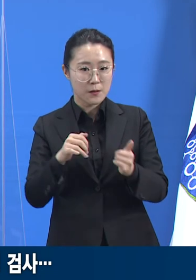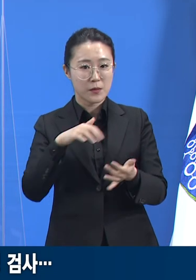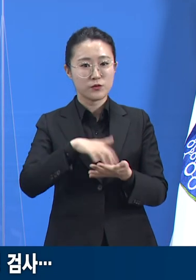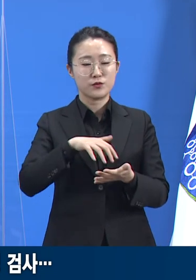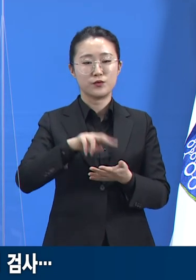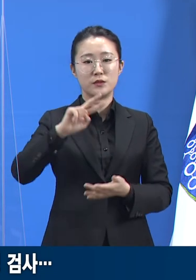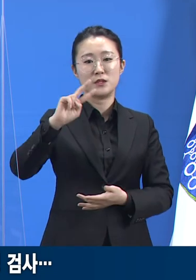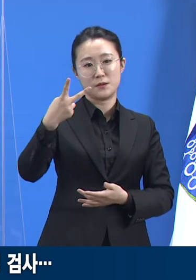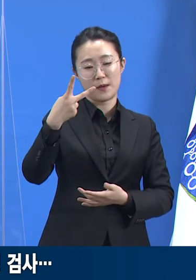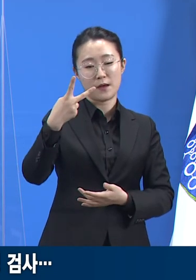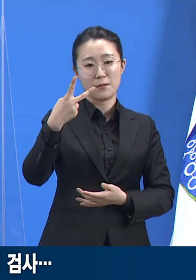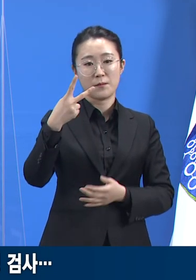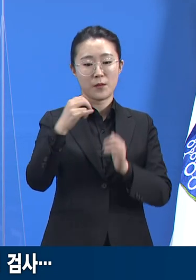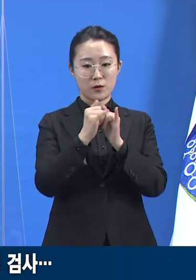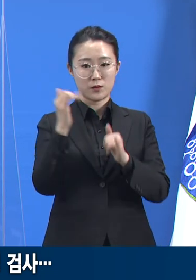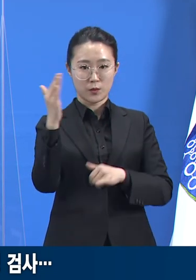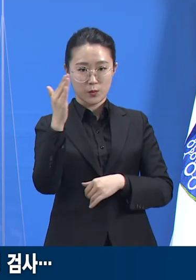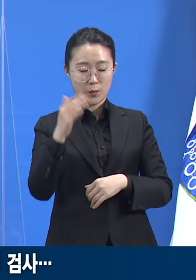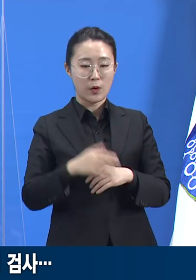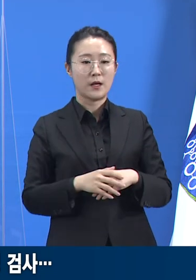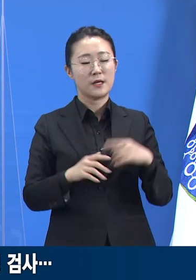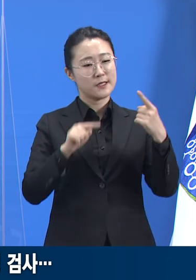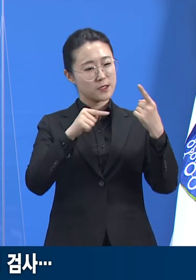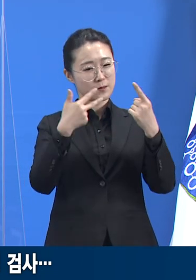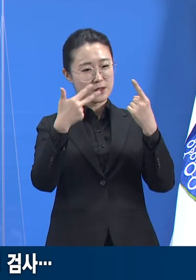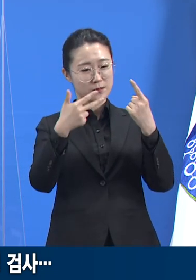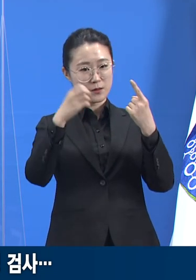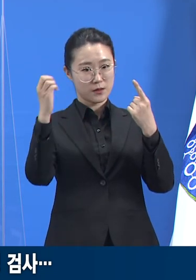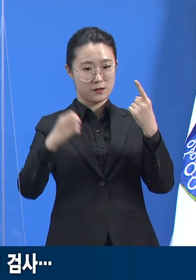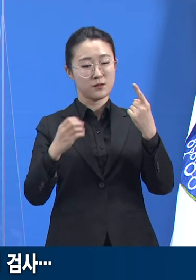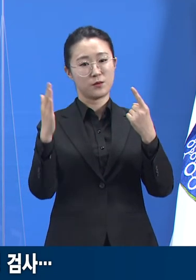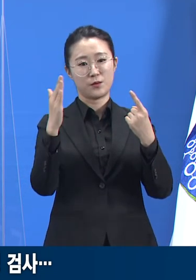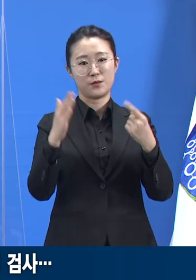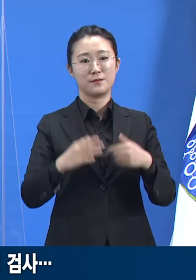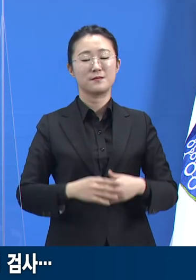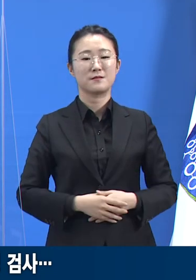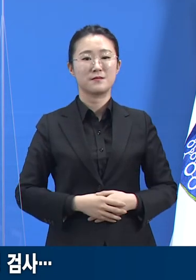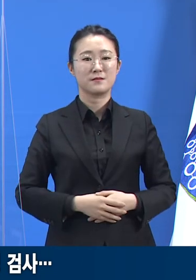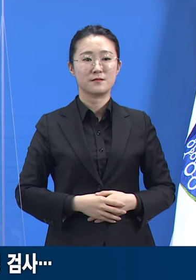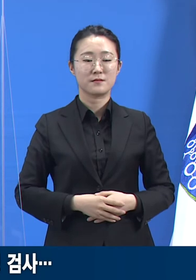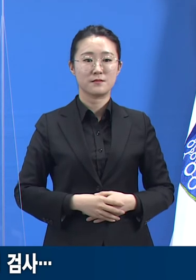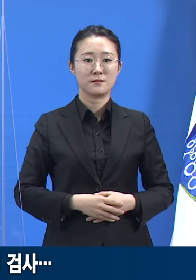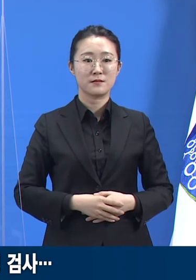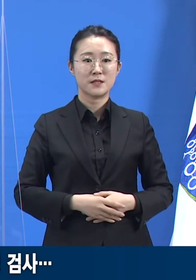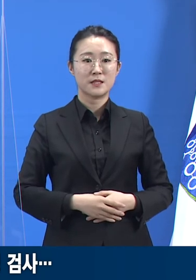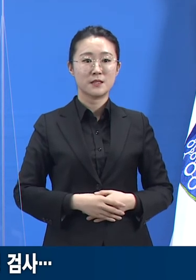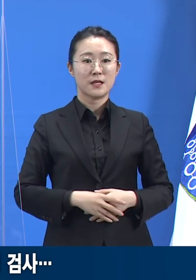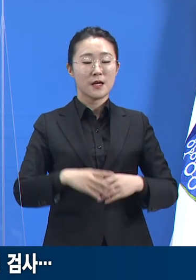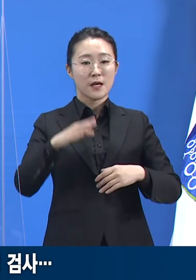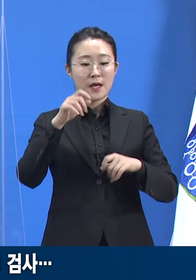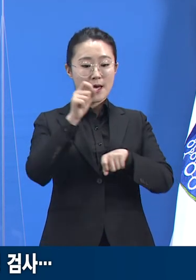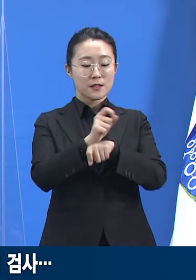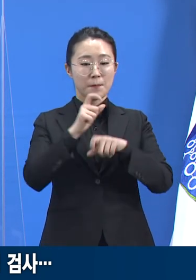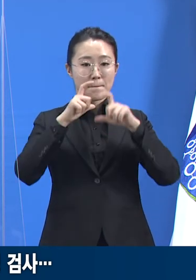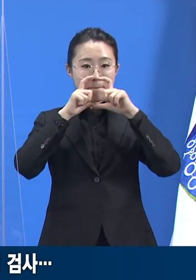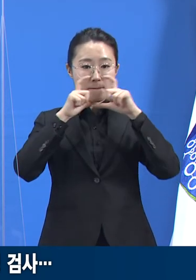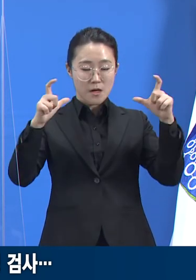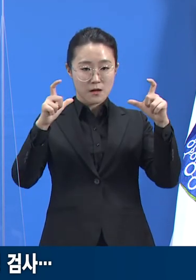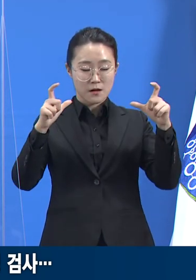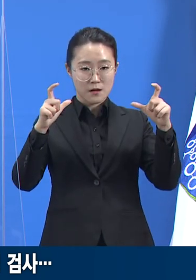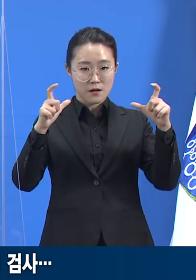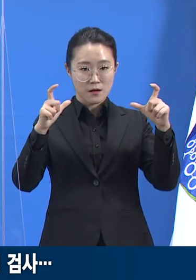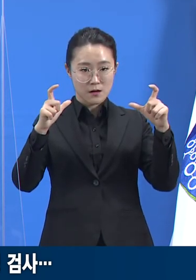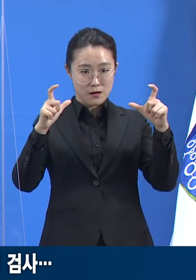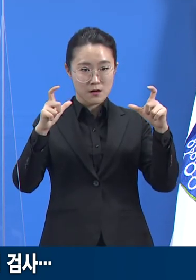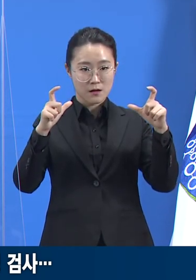양성률은 약 1.7%로 높습니다. 행정명령 조치를 취할 때까지 도는 많은